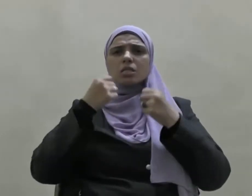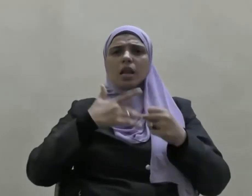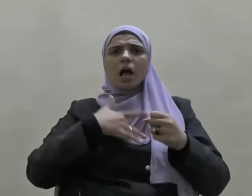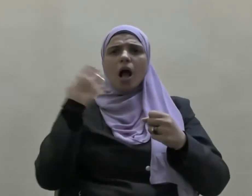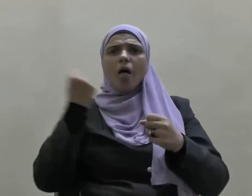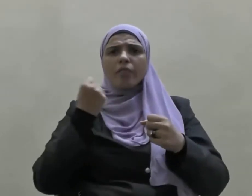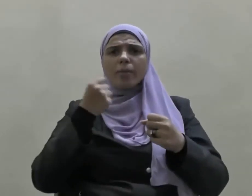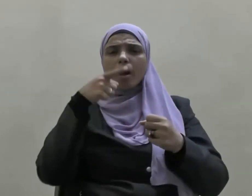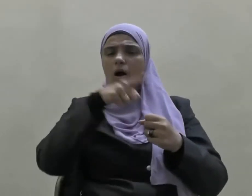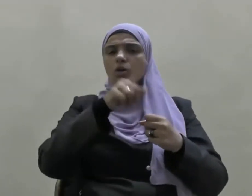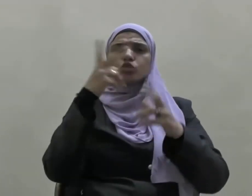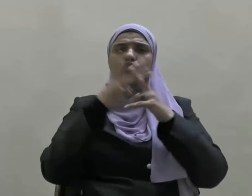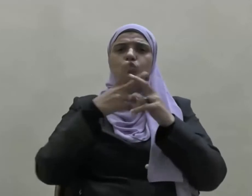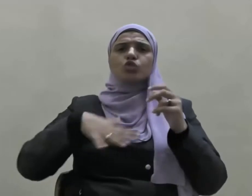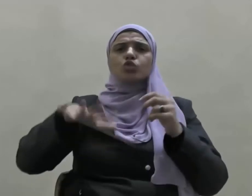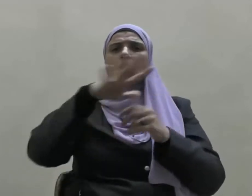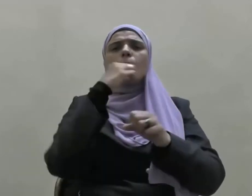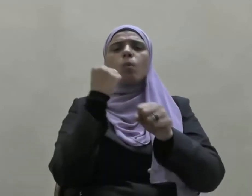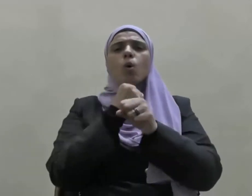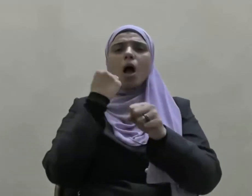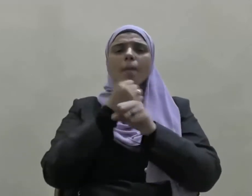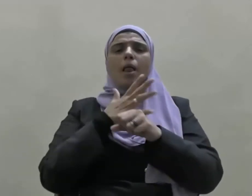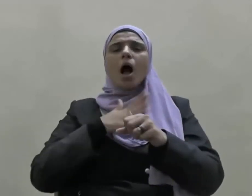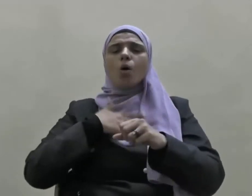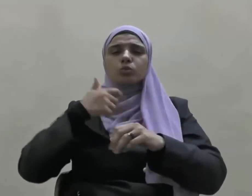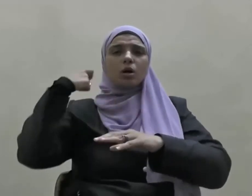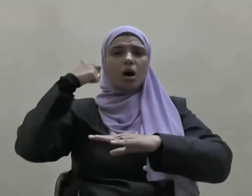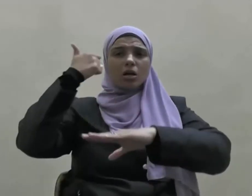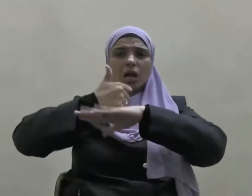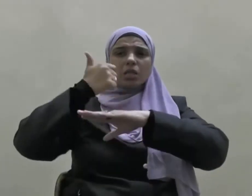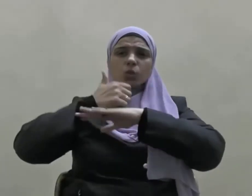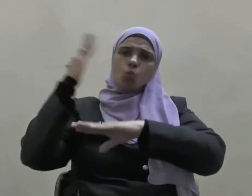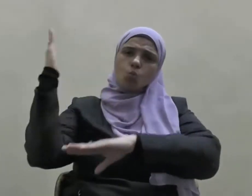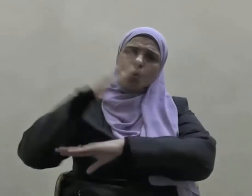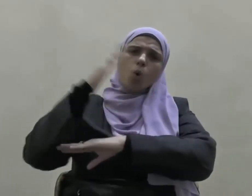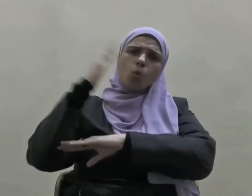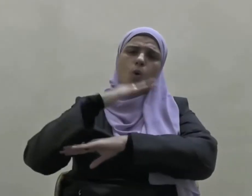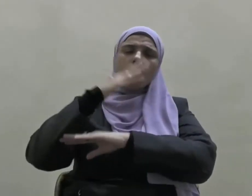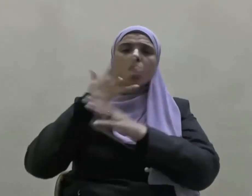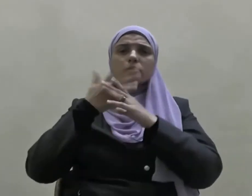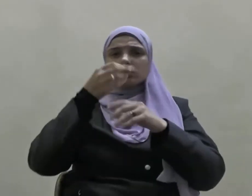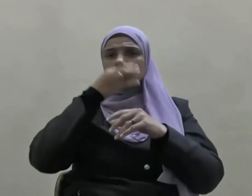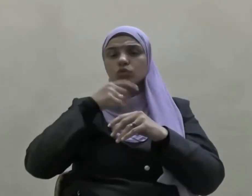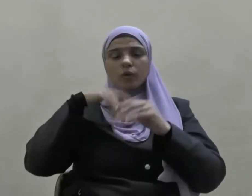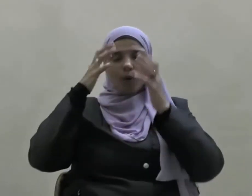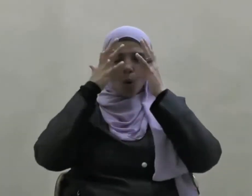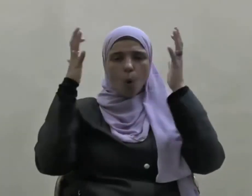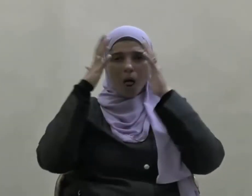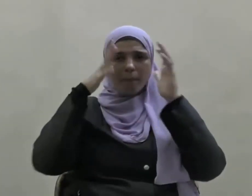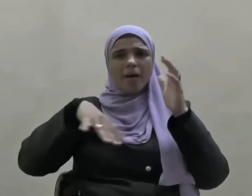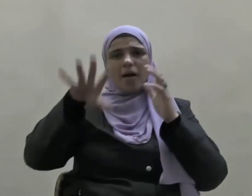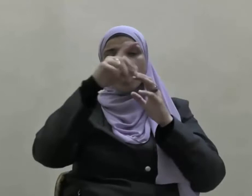الشعوب والعمل على كسر هيبة الحكام والتشكيك في العلماء